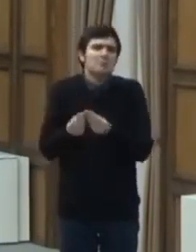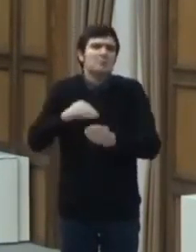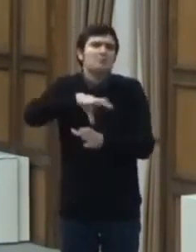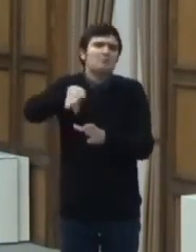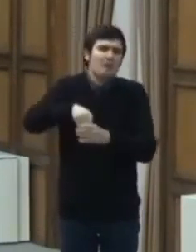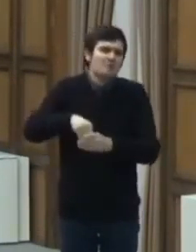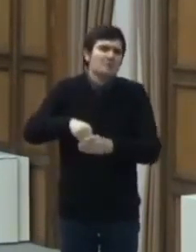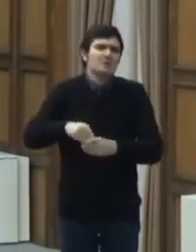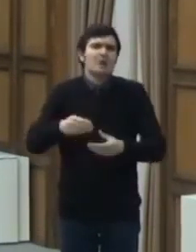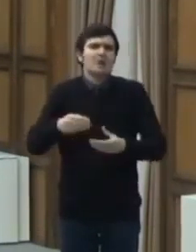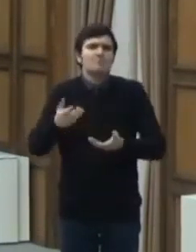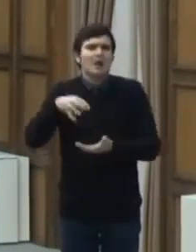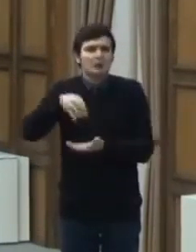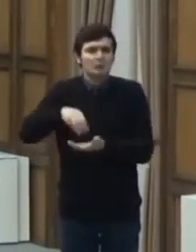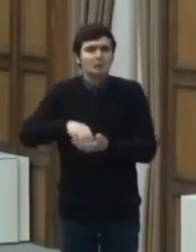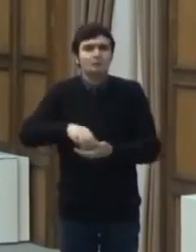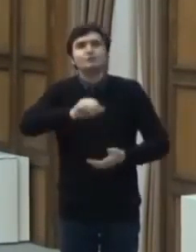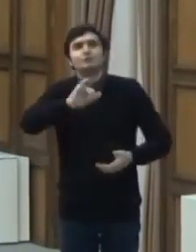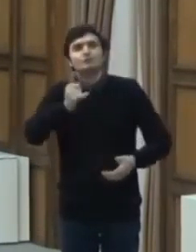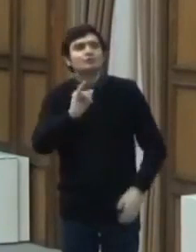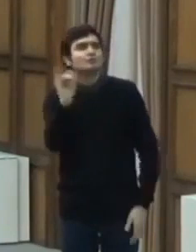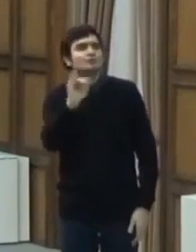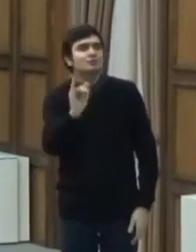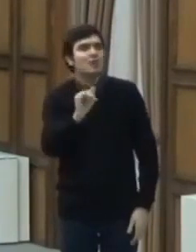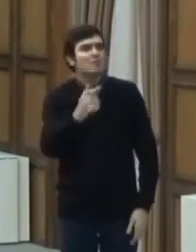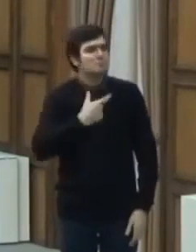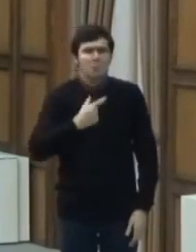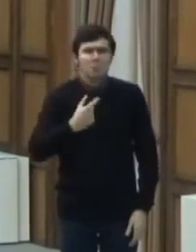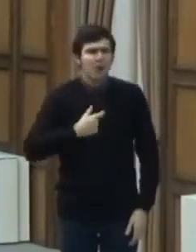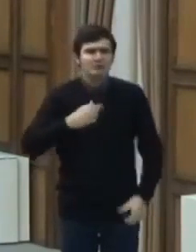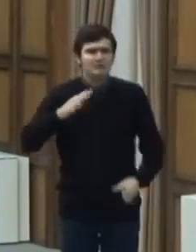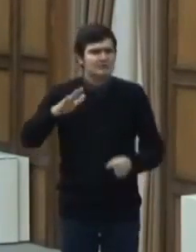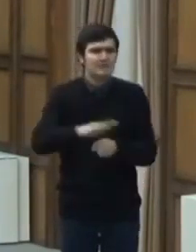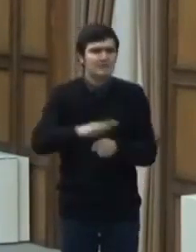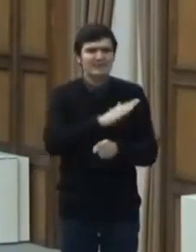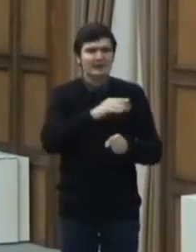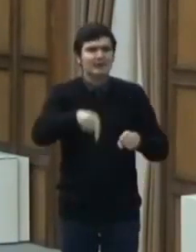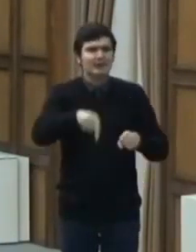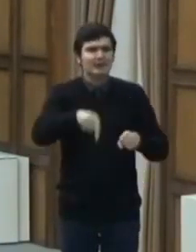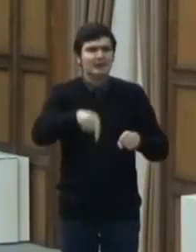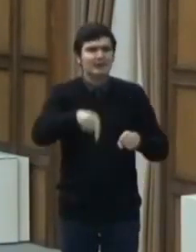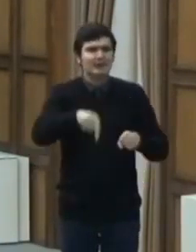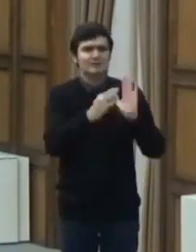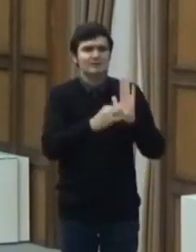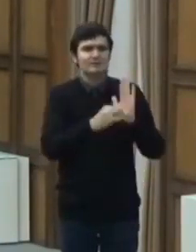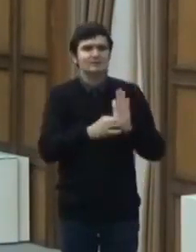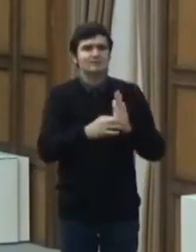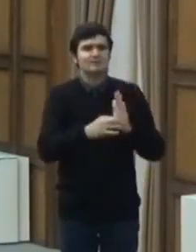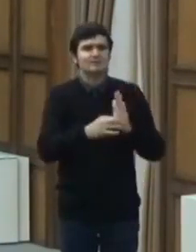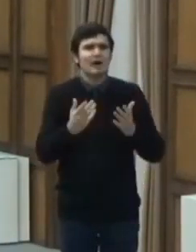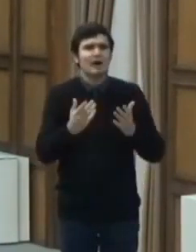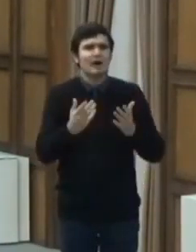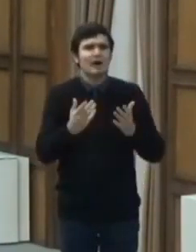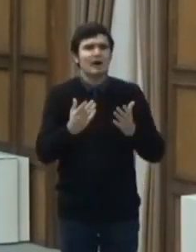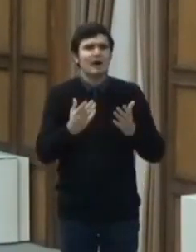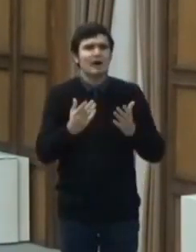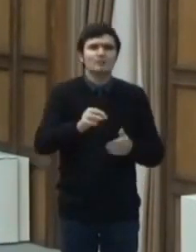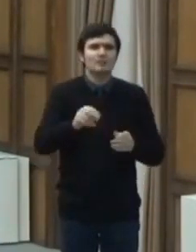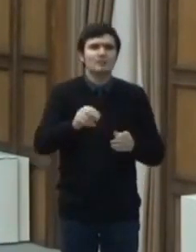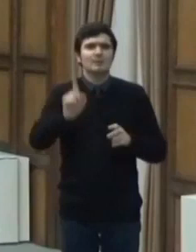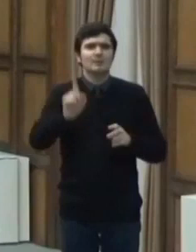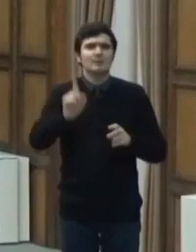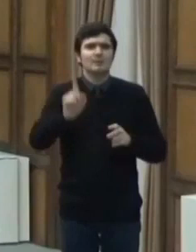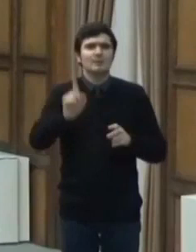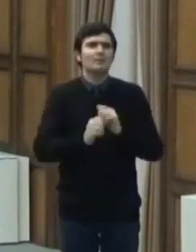iar pentru cele care nu au posibilitatea îndeplinirii condițiilor pentru măsura mai sus menționată sau solicite acest lucru